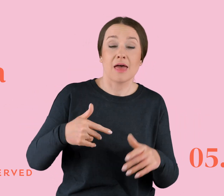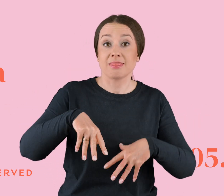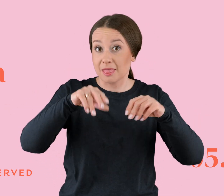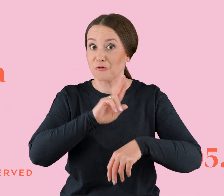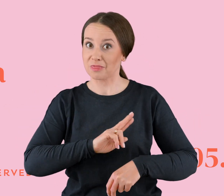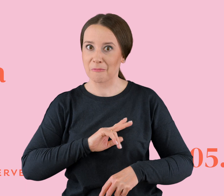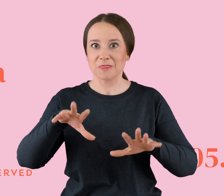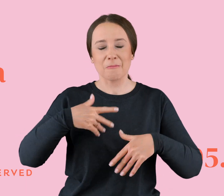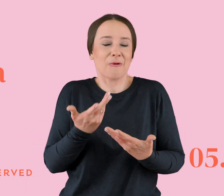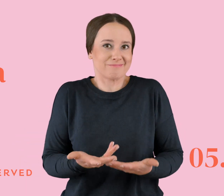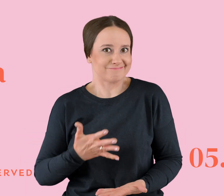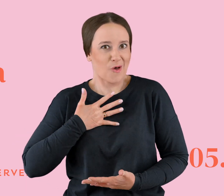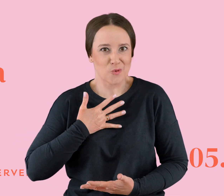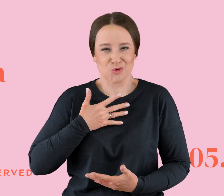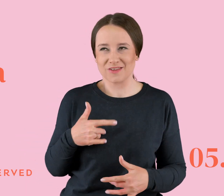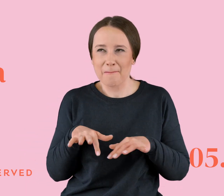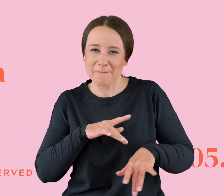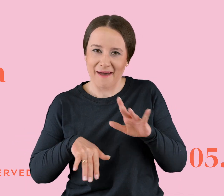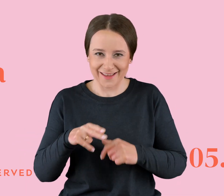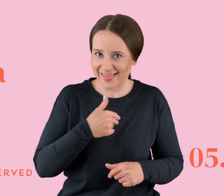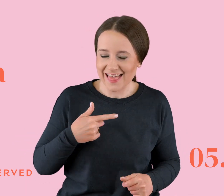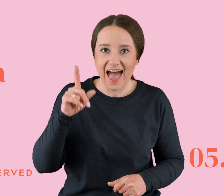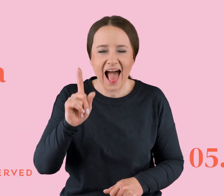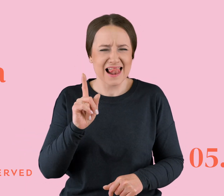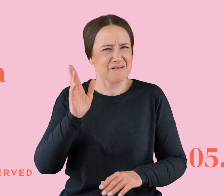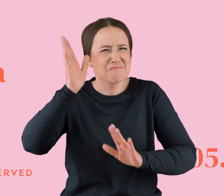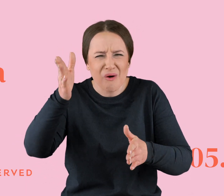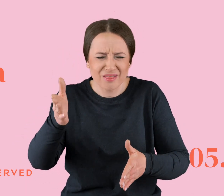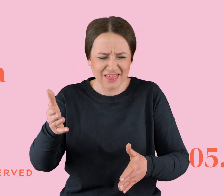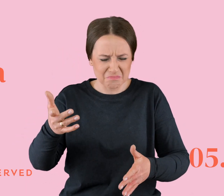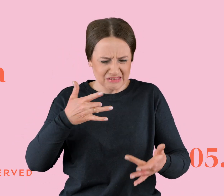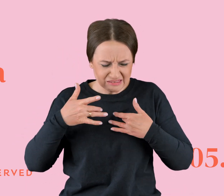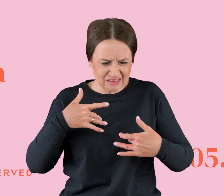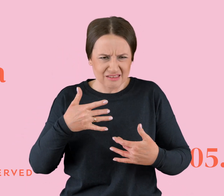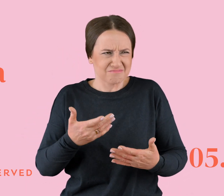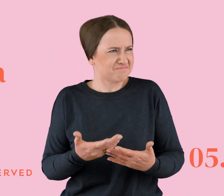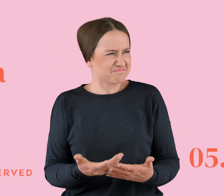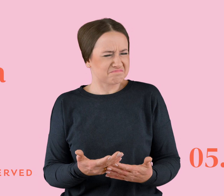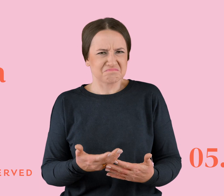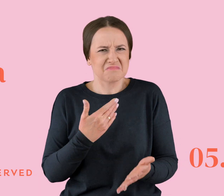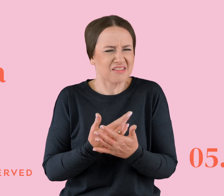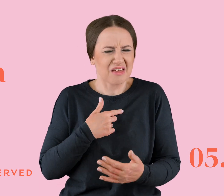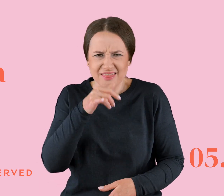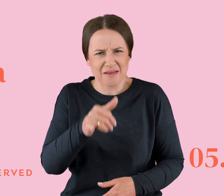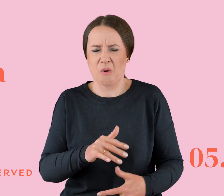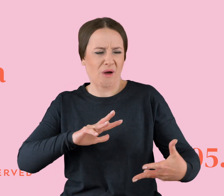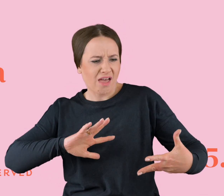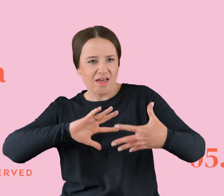magiczne uczucie, takie nasze, ale później męczyło mnie, że nie mogę jej złapać za rękę, ani okazać uczuć gdzieś poza domem. Ale starałem